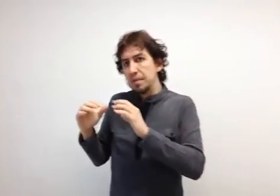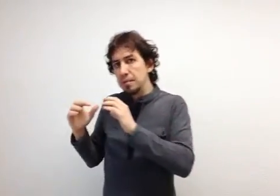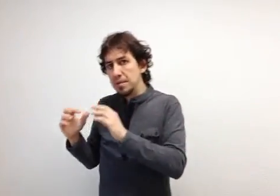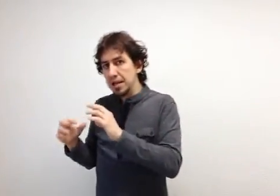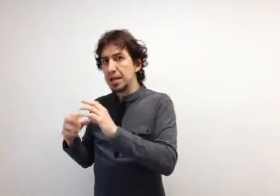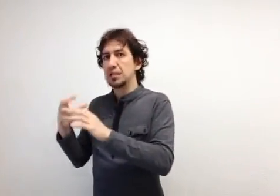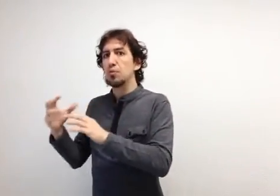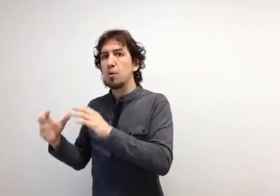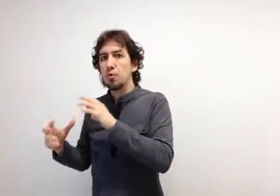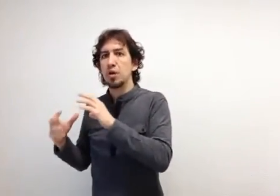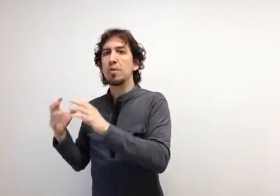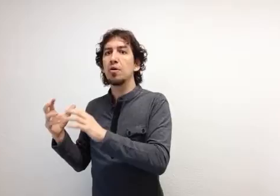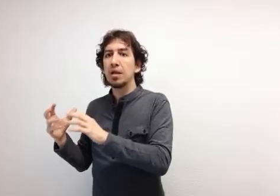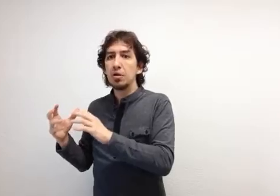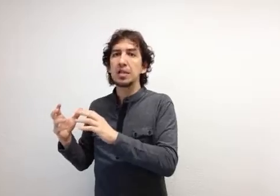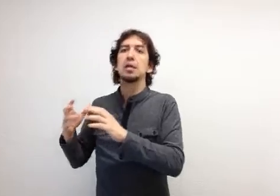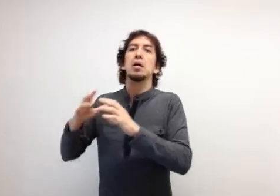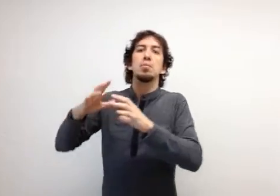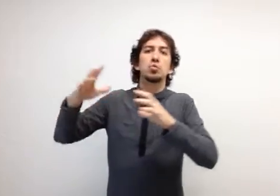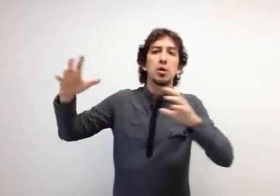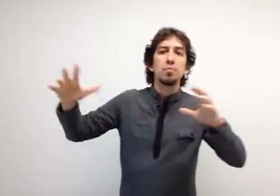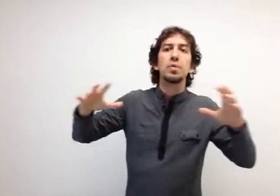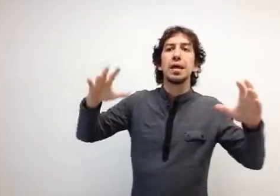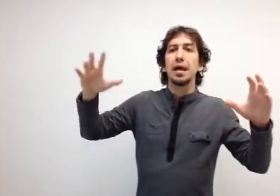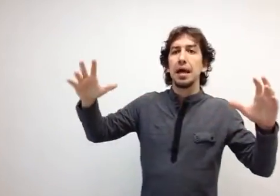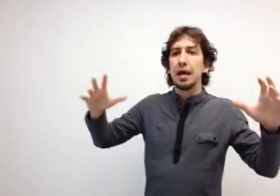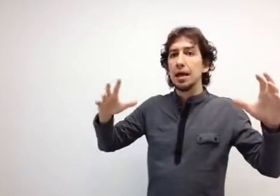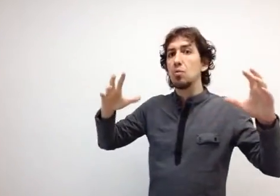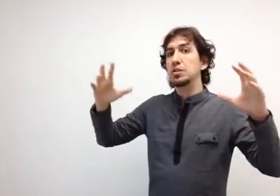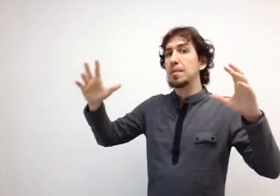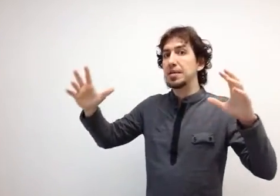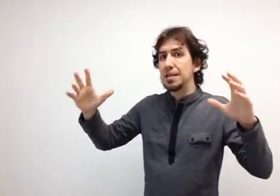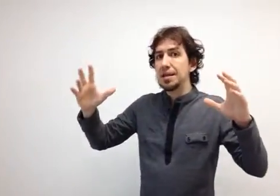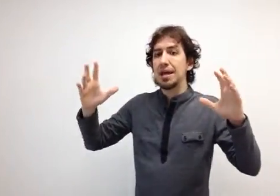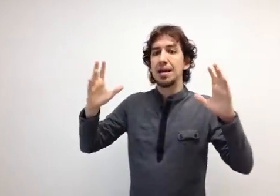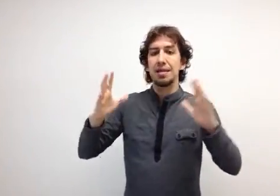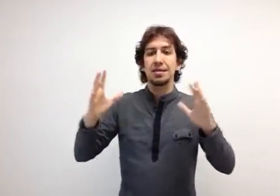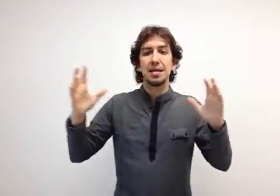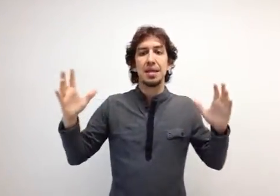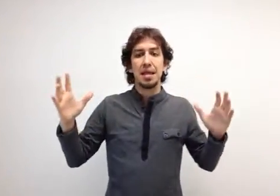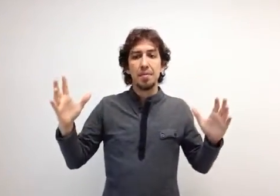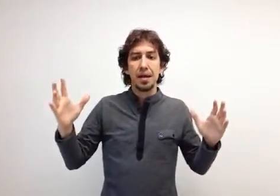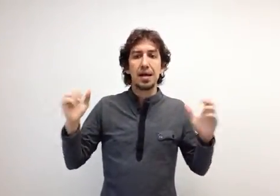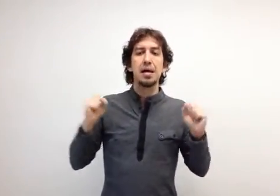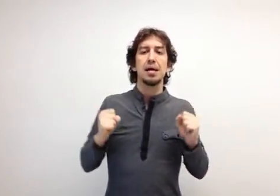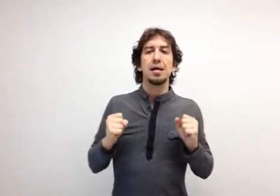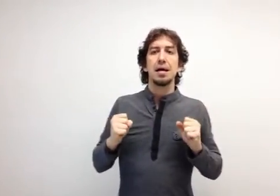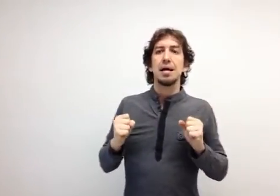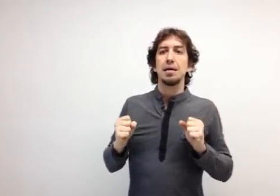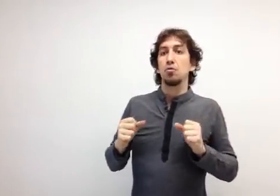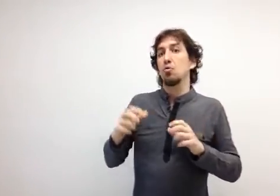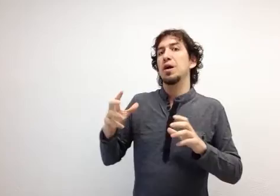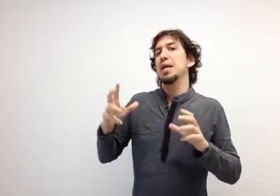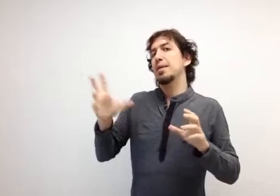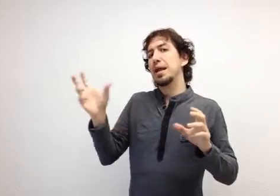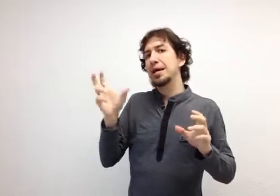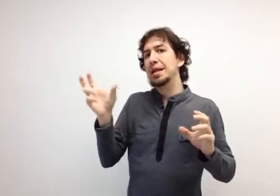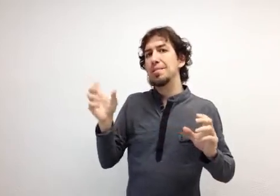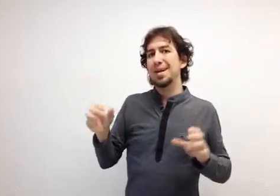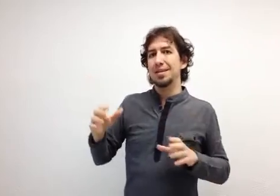minimizarlas y poco a poco ir mejorándolas, pues bueno, nuestra presencia en la red, esa idea de marca, con lo que llaman la gente del marketing,